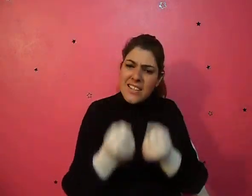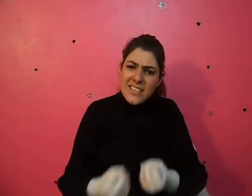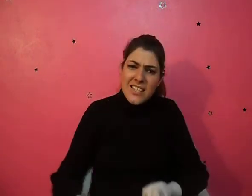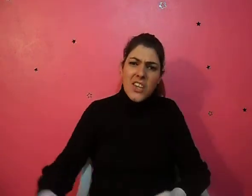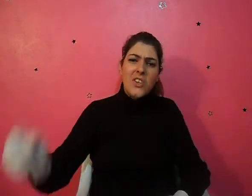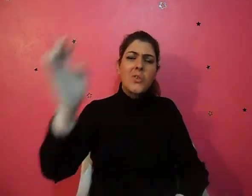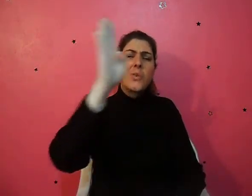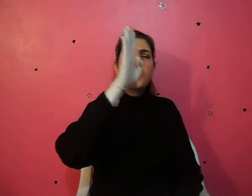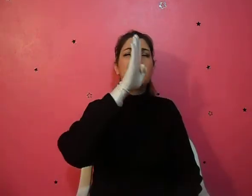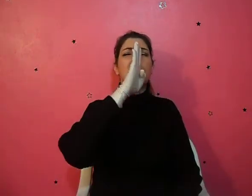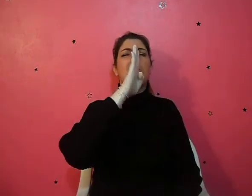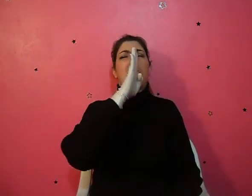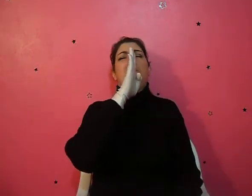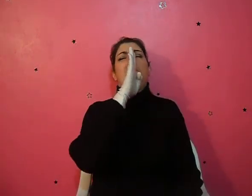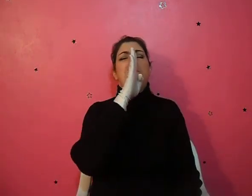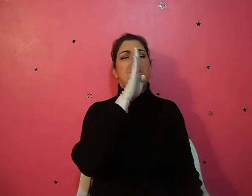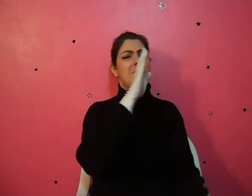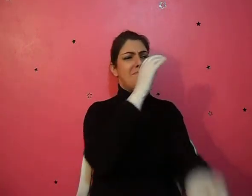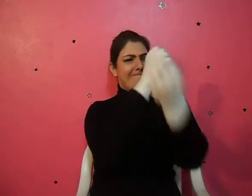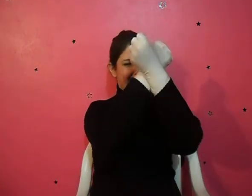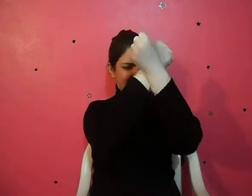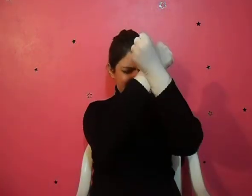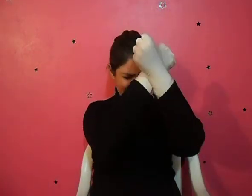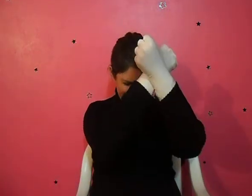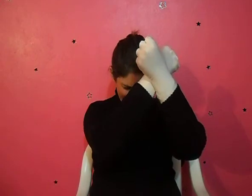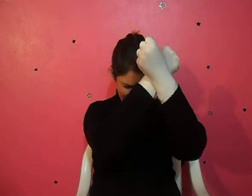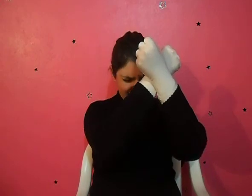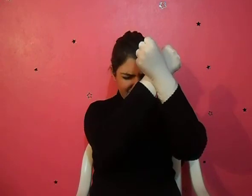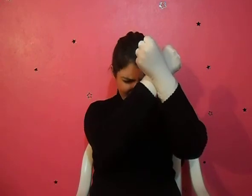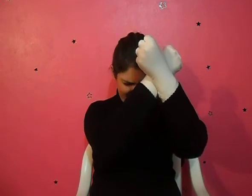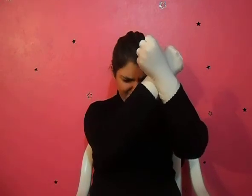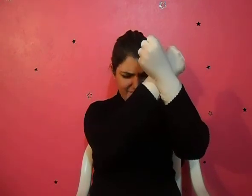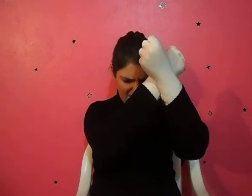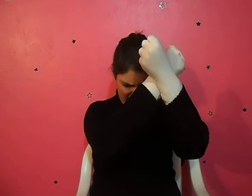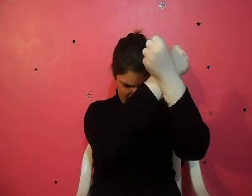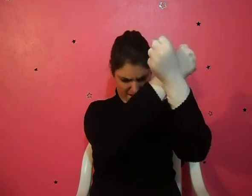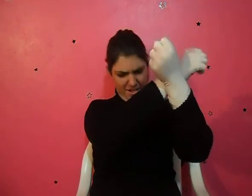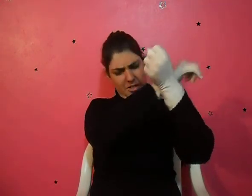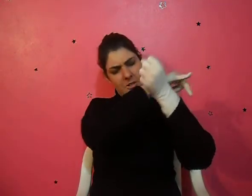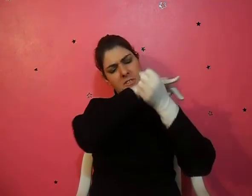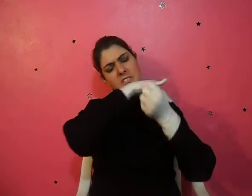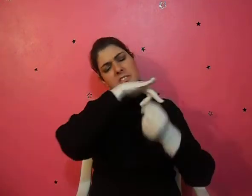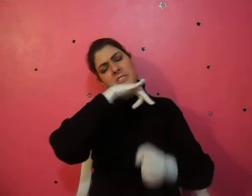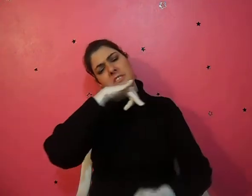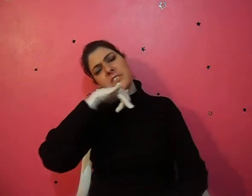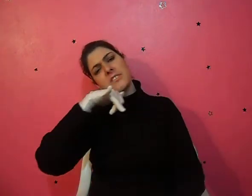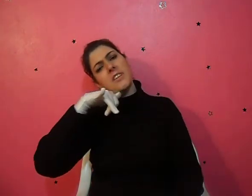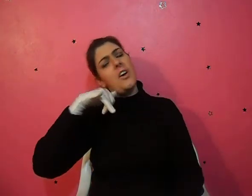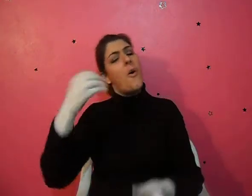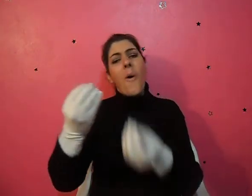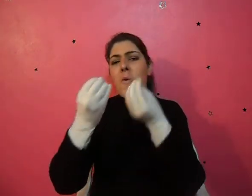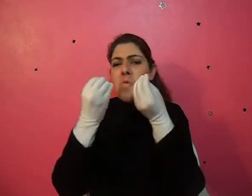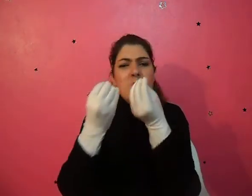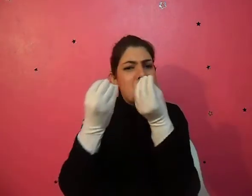nada a questionar, foi graça, foi